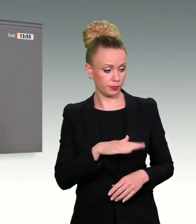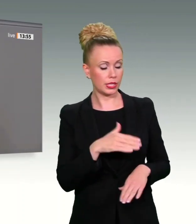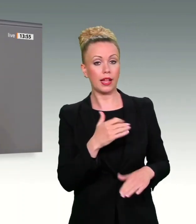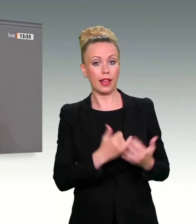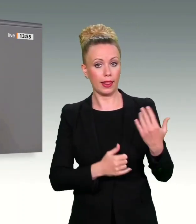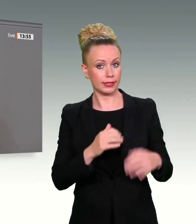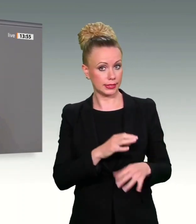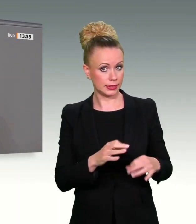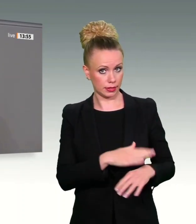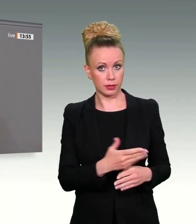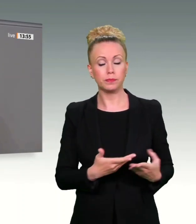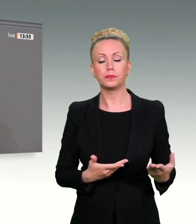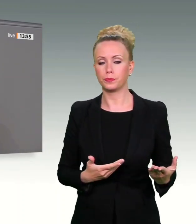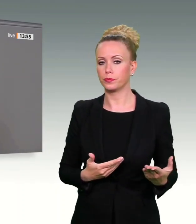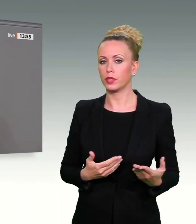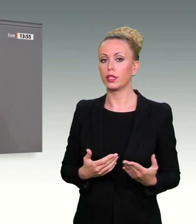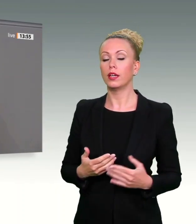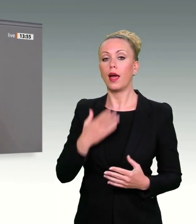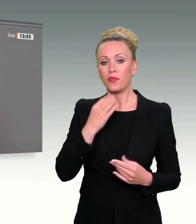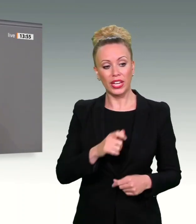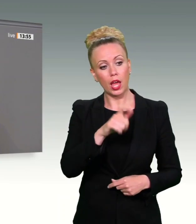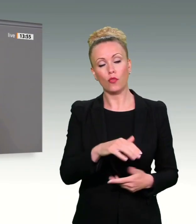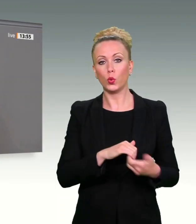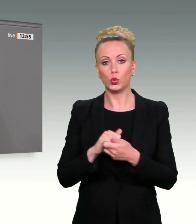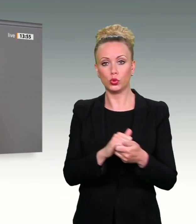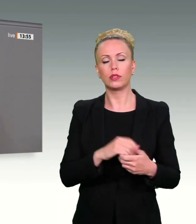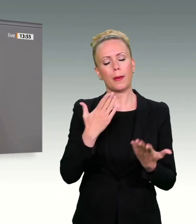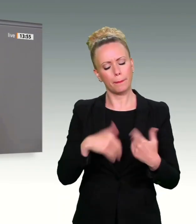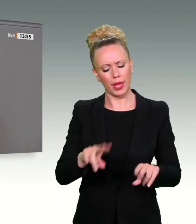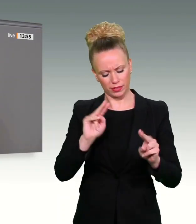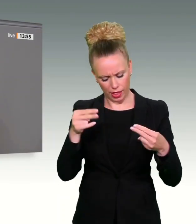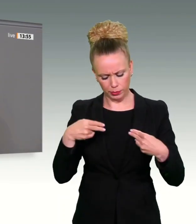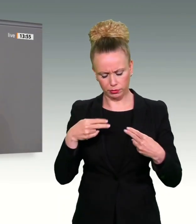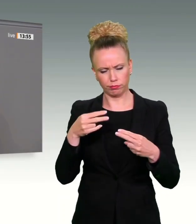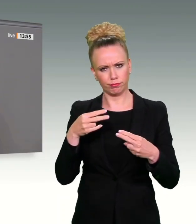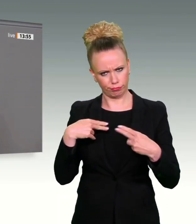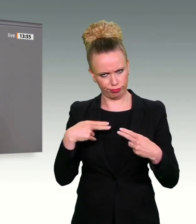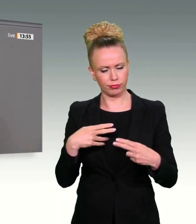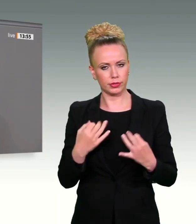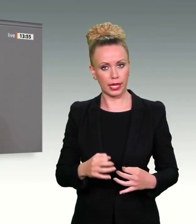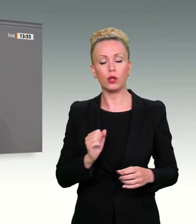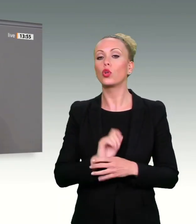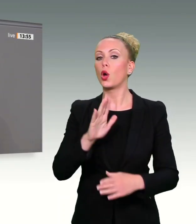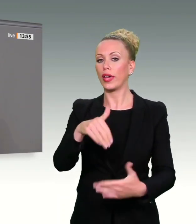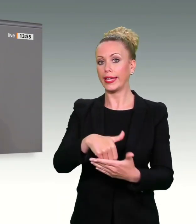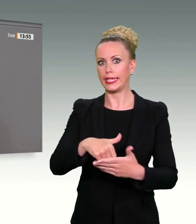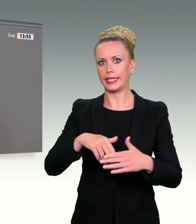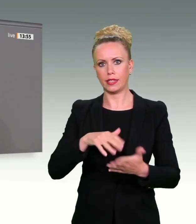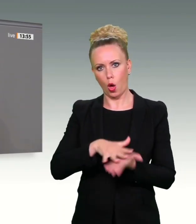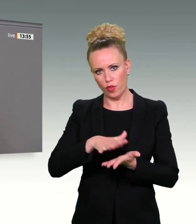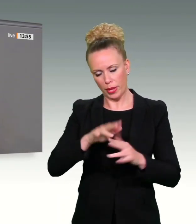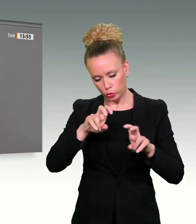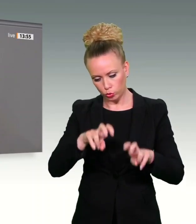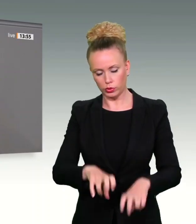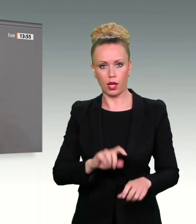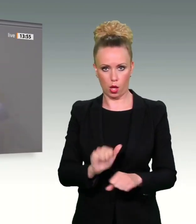Ich empfehle der Union mehr Selbstreflexion und inhaltliche Aufarbeitung. An diesem Antrag erkennt